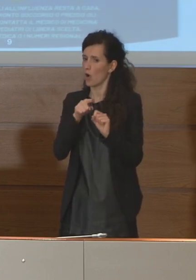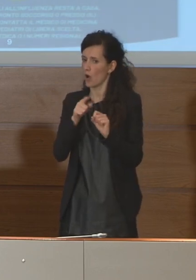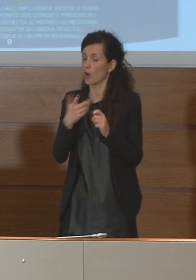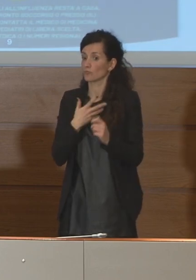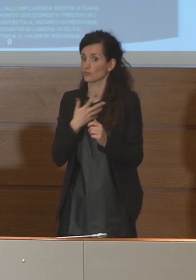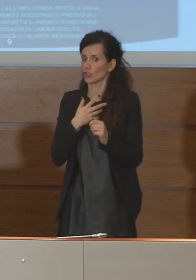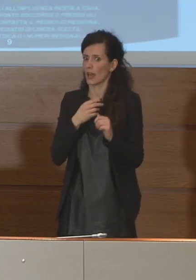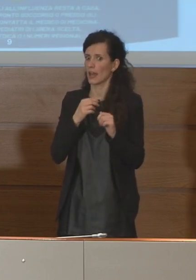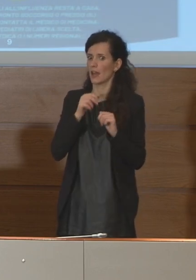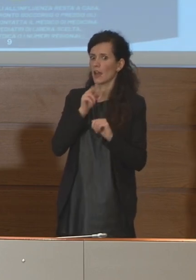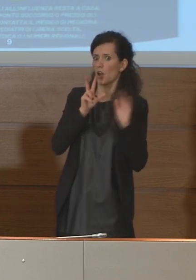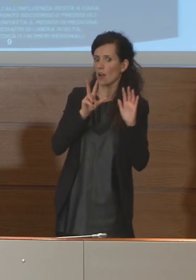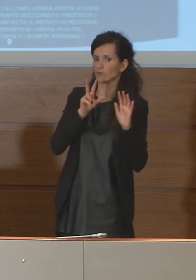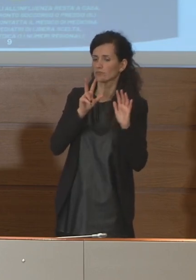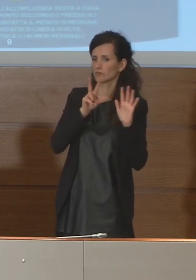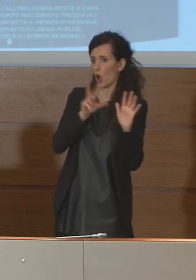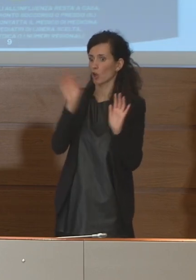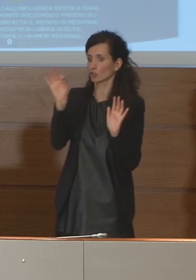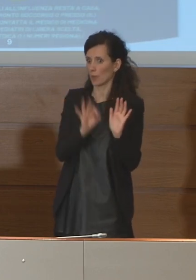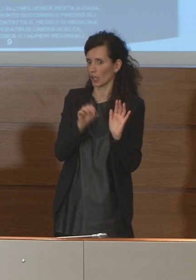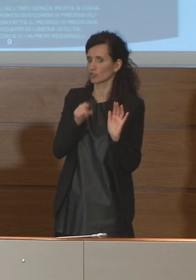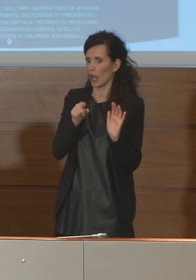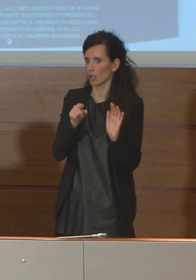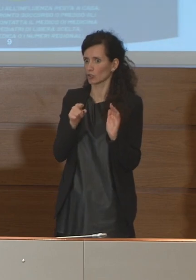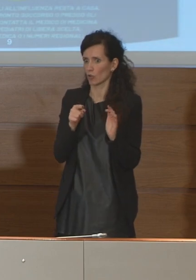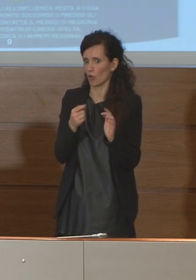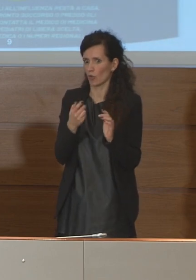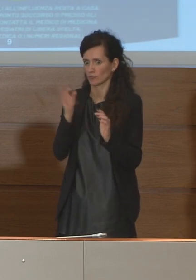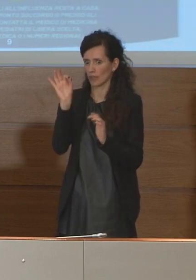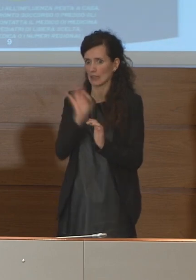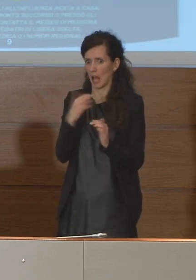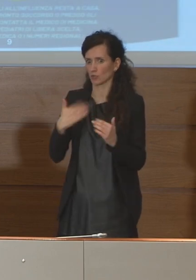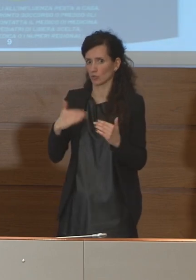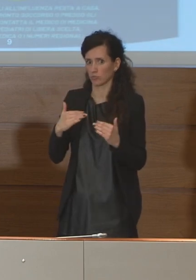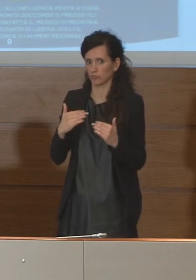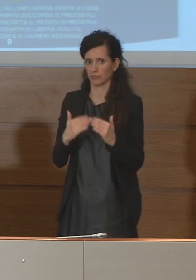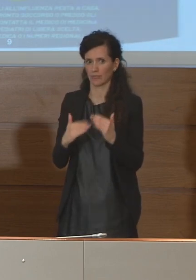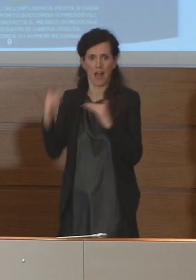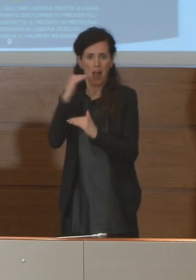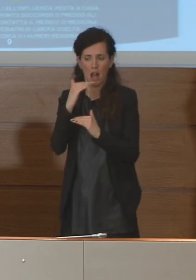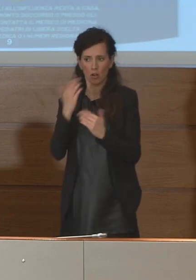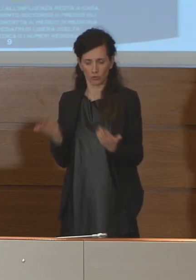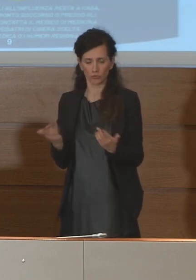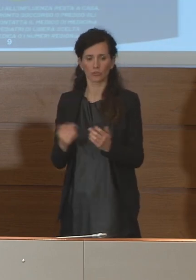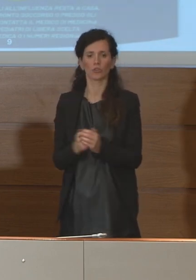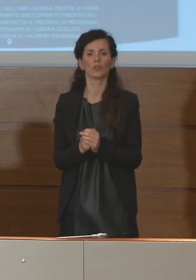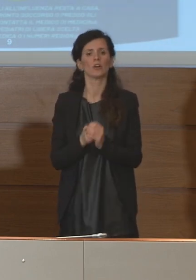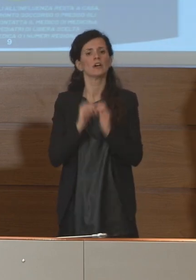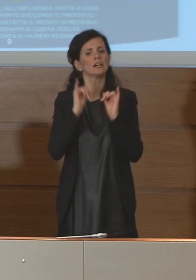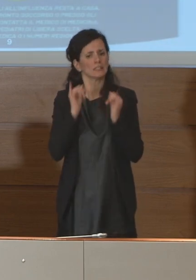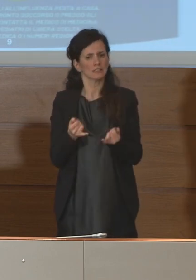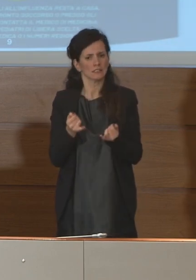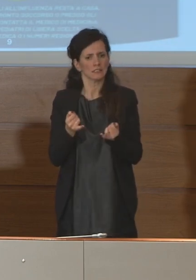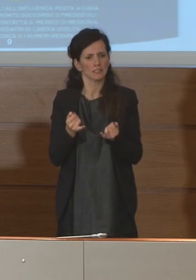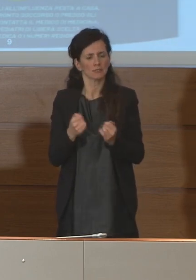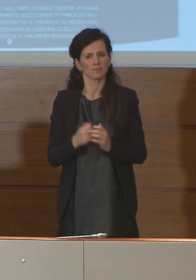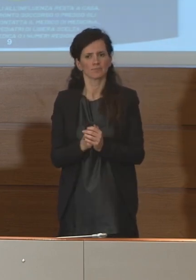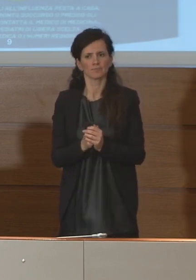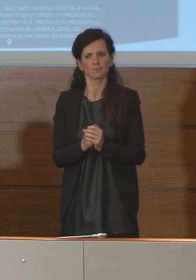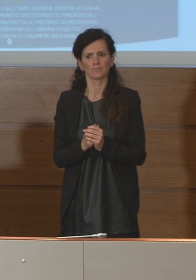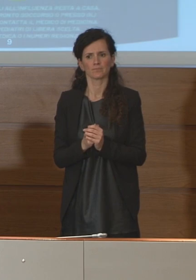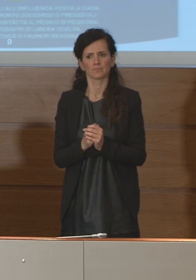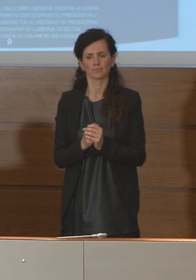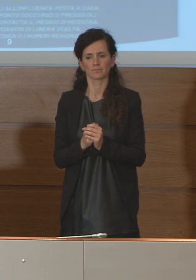3,8% oggi. Grazie. Sì, allora parto dalla prima cosa. È un